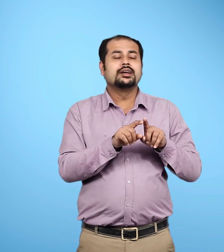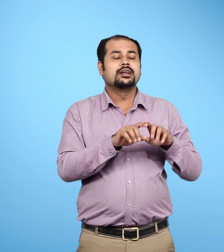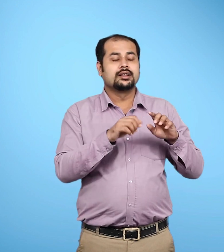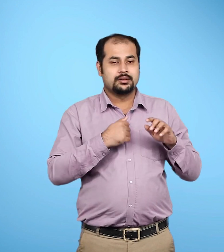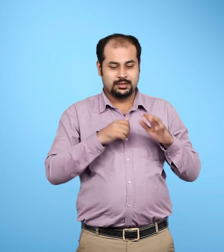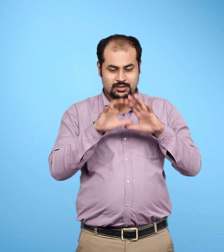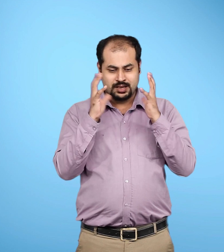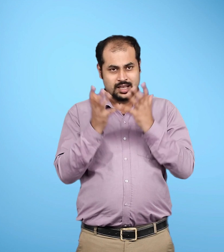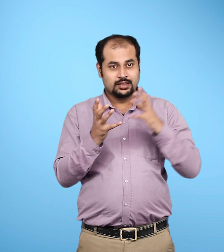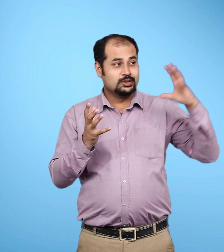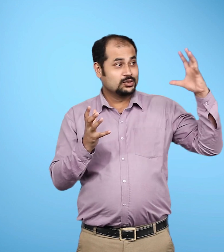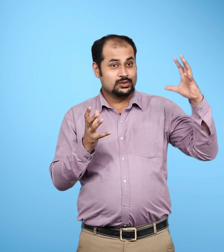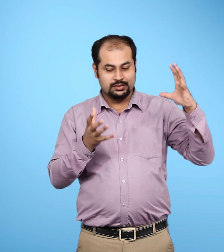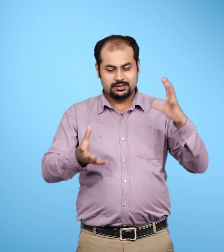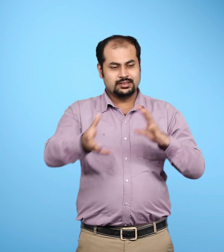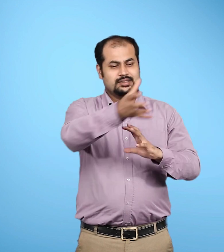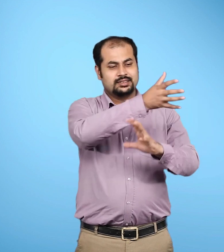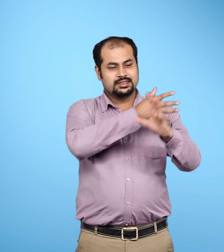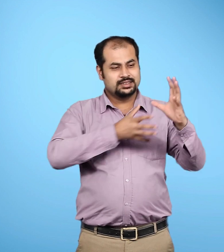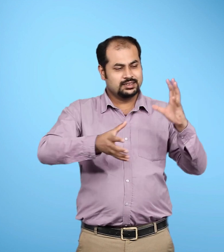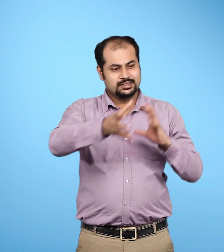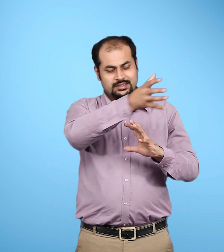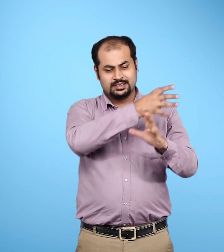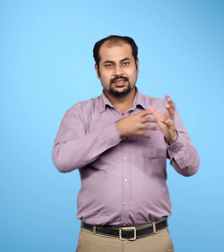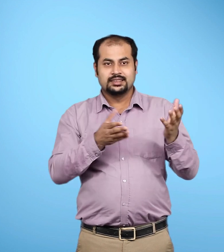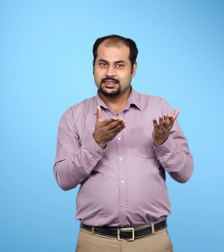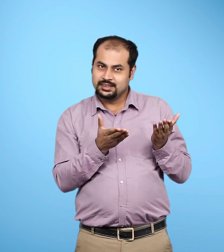जो ग्रहों के चारो ओर उसी प्रकार चकर लगाता है